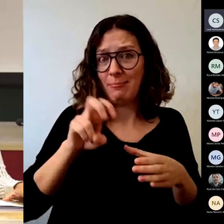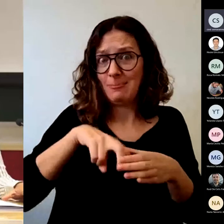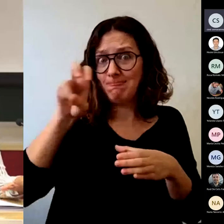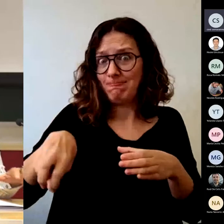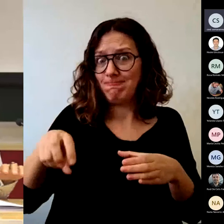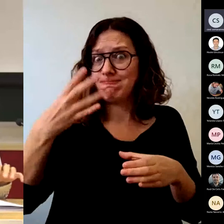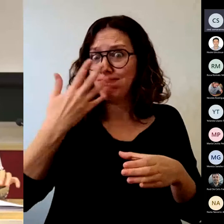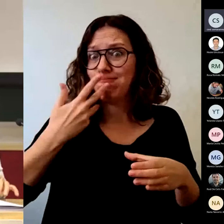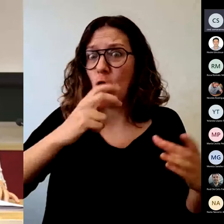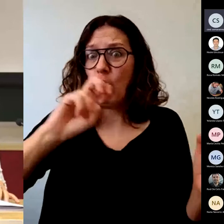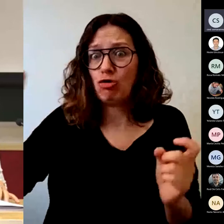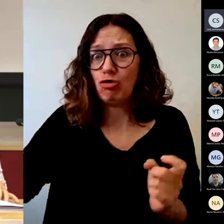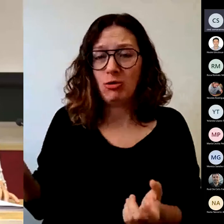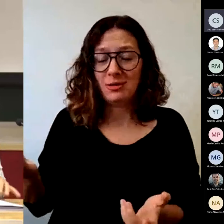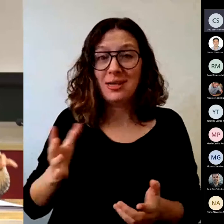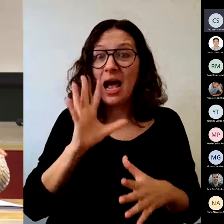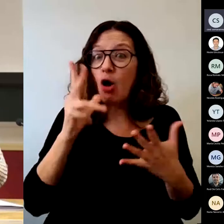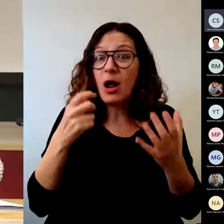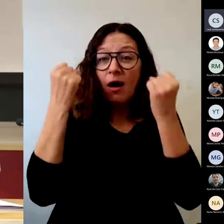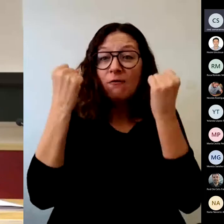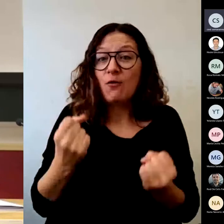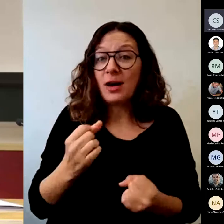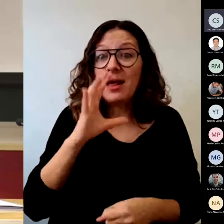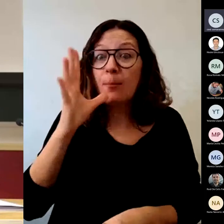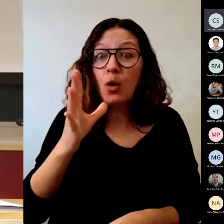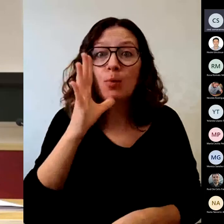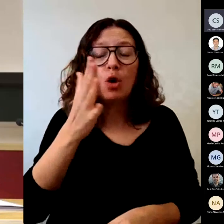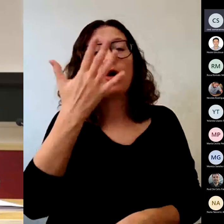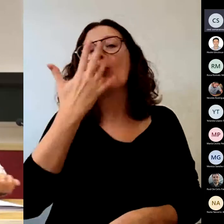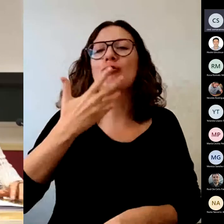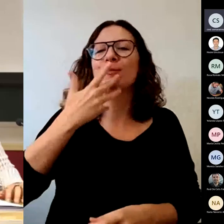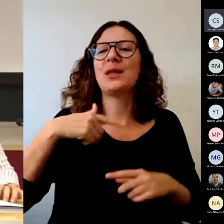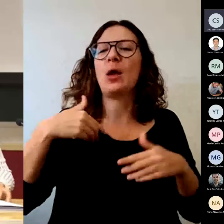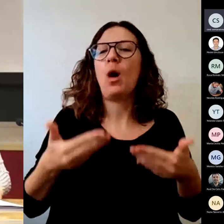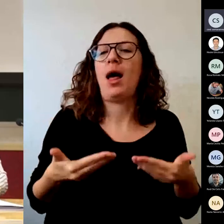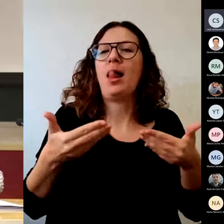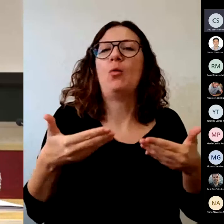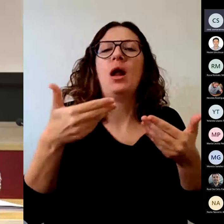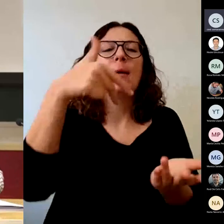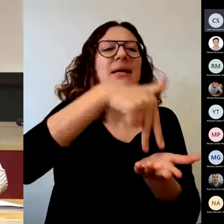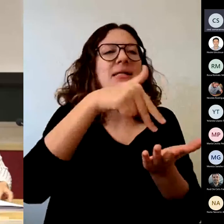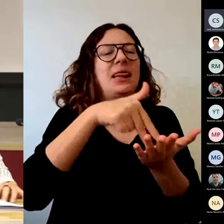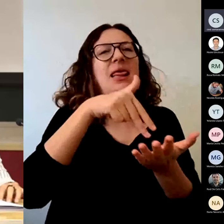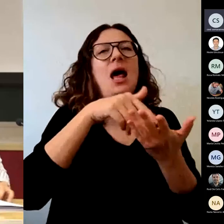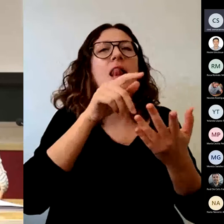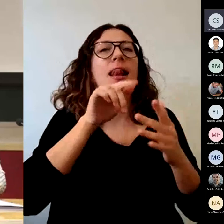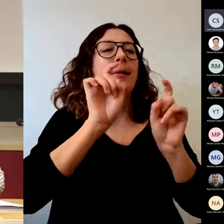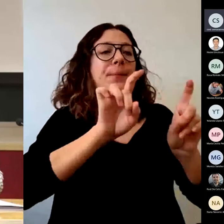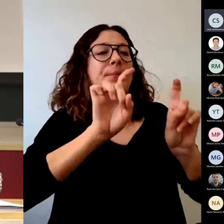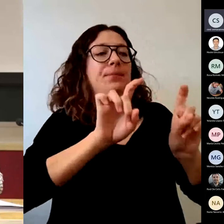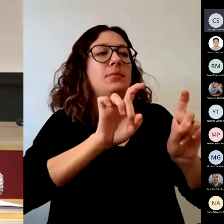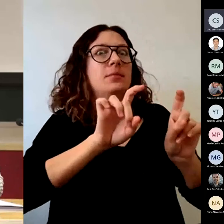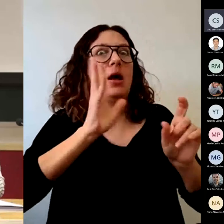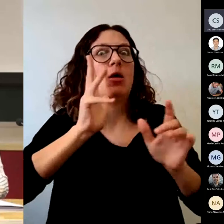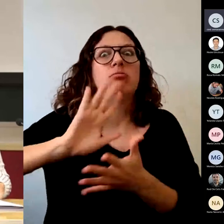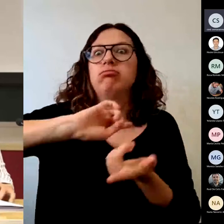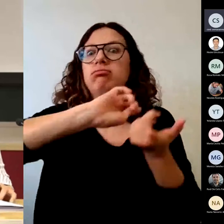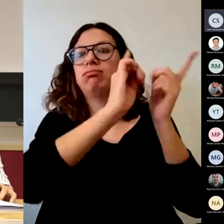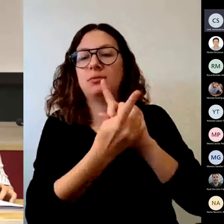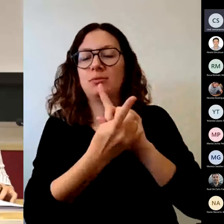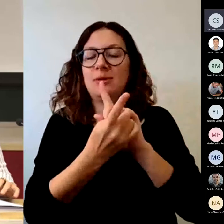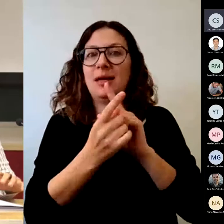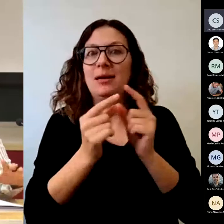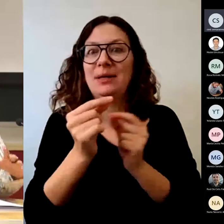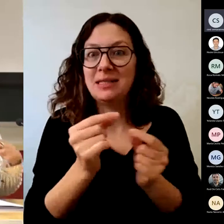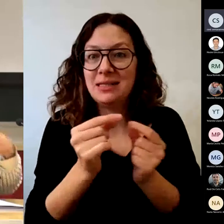presencial virtual y la enseñanza híbrida. Es decir, los tres modelos hemos pasado por ellos de alguna